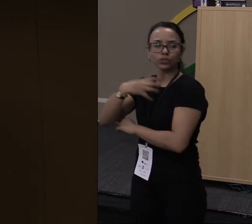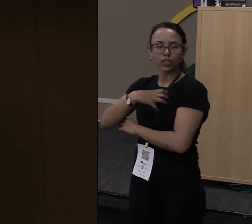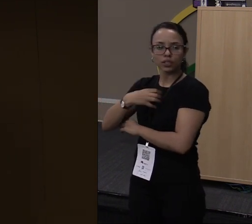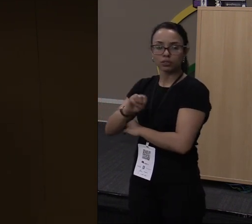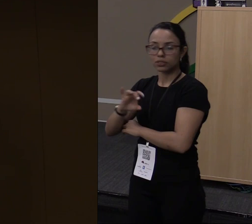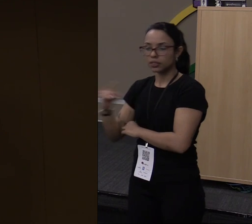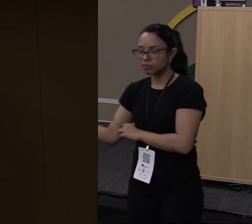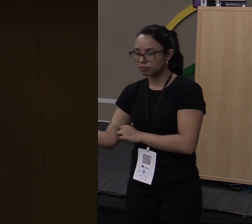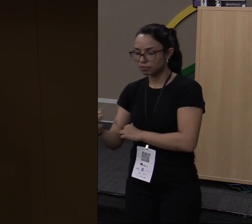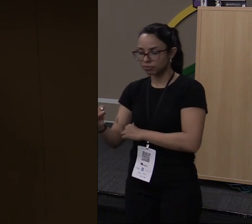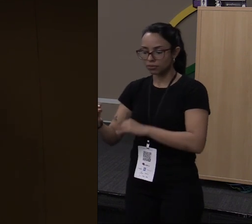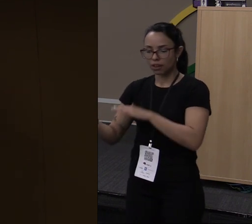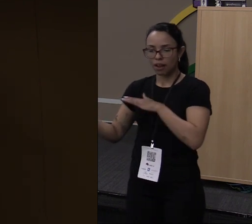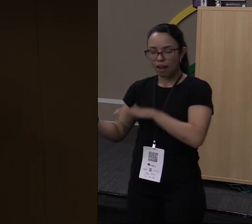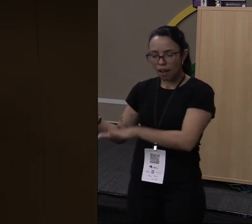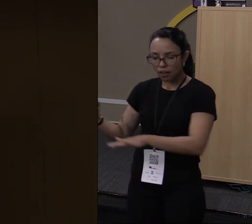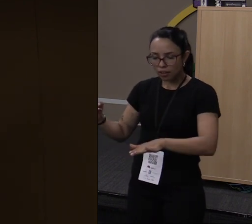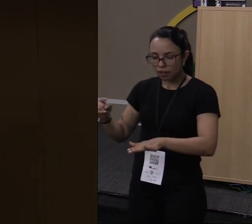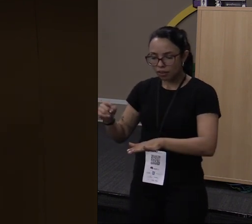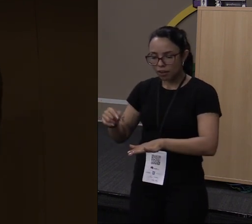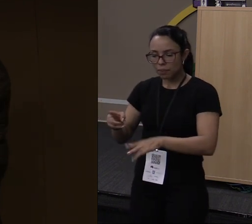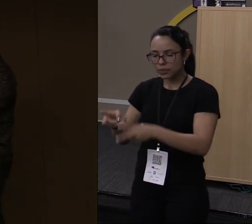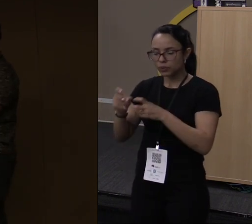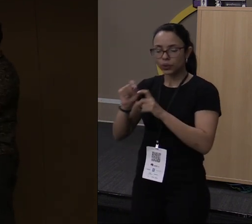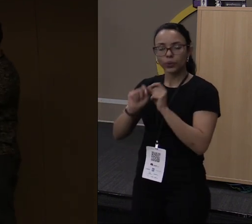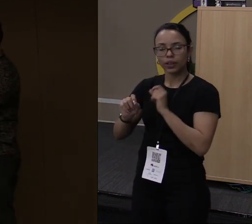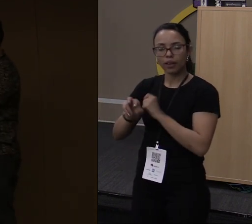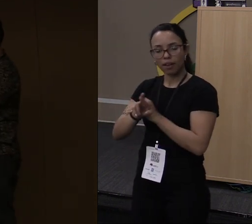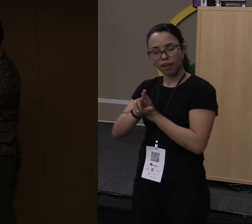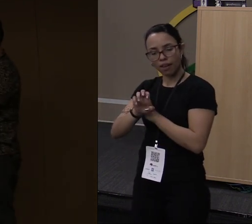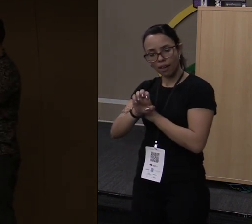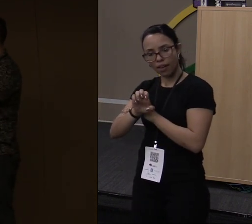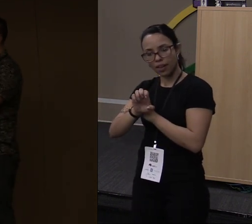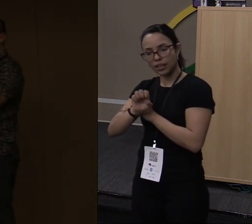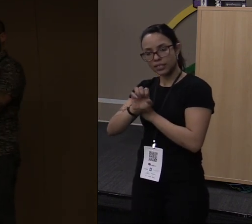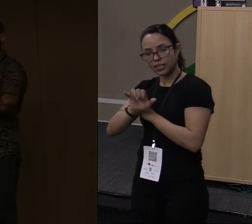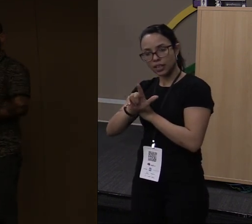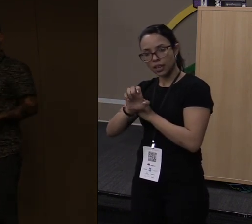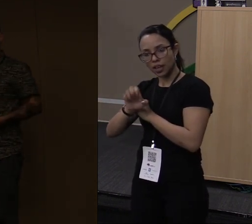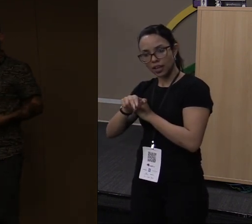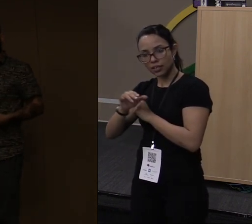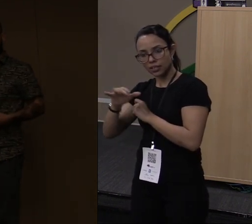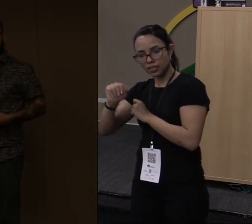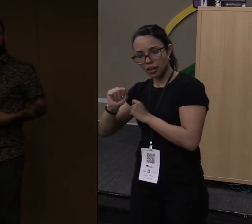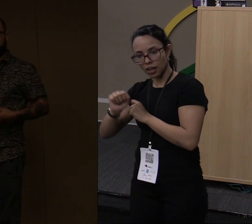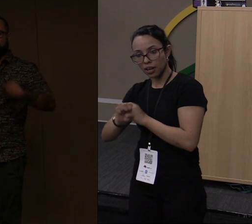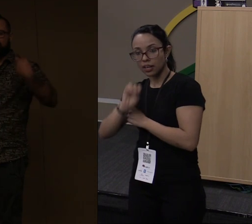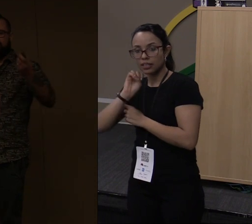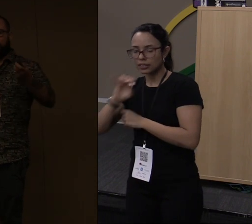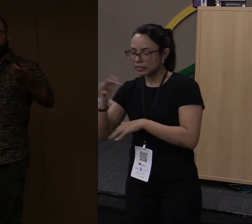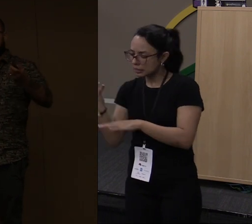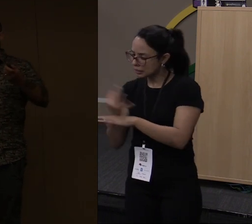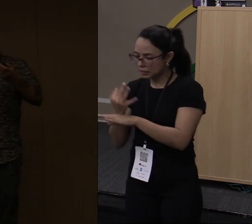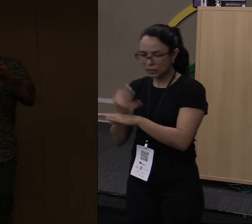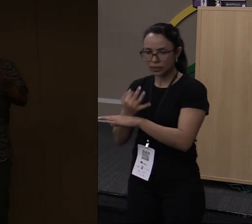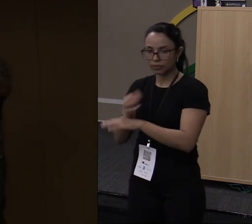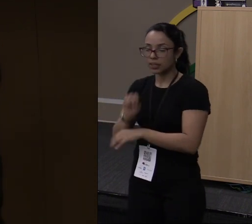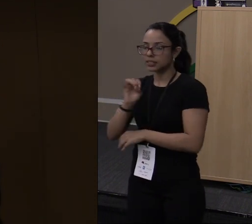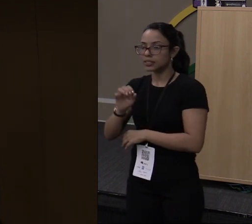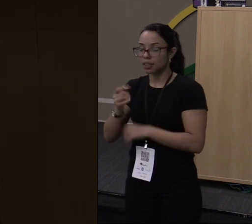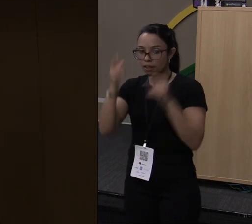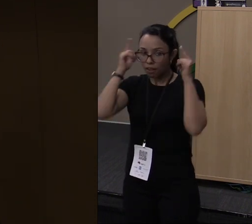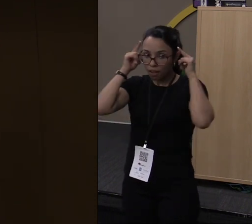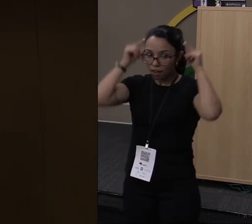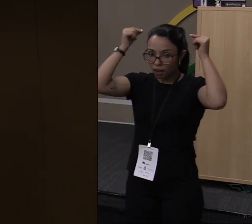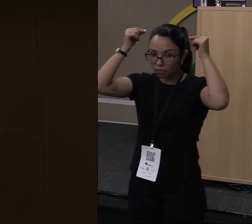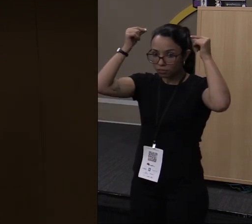você vai ver que ele tem resiliência. Se você pegar o elfo, você vai ver que ele não tem resiliência. Por quê? Não sei das regras